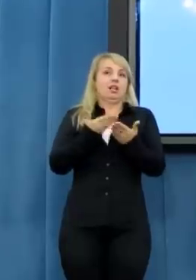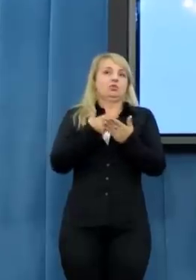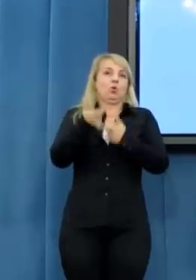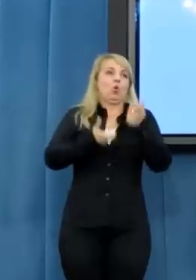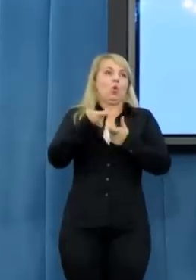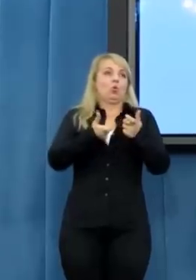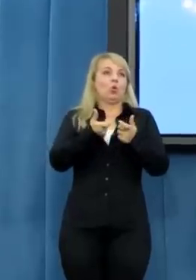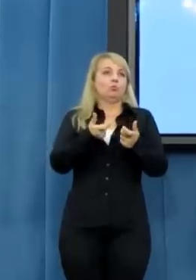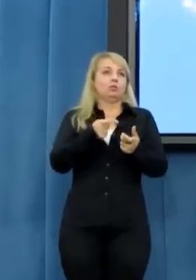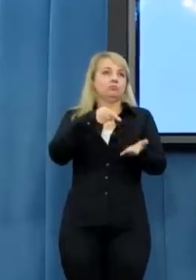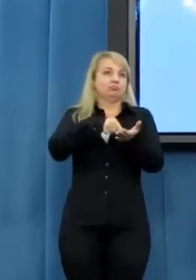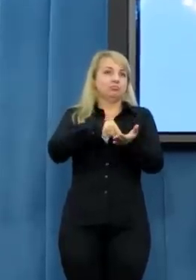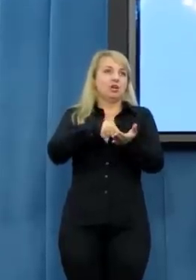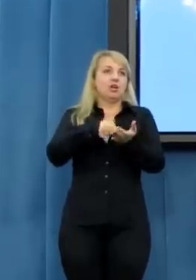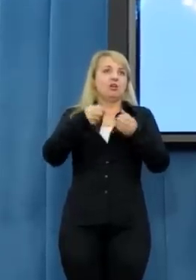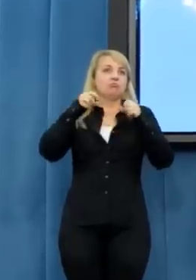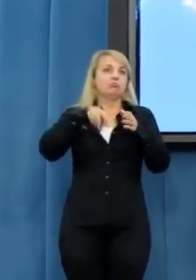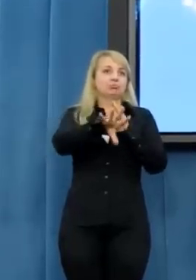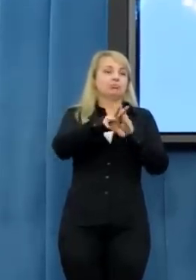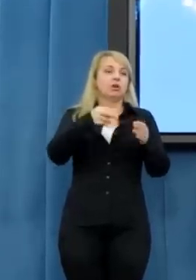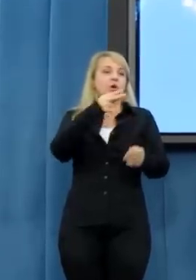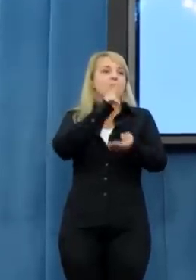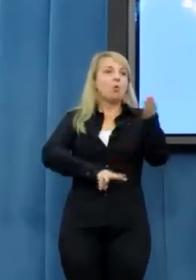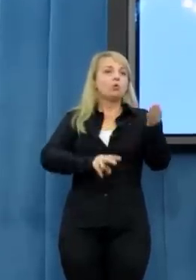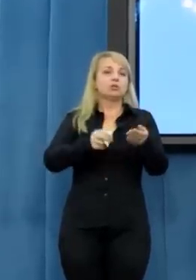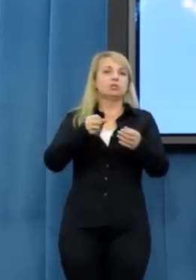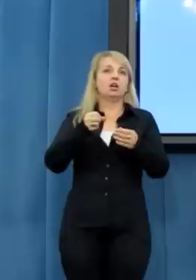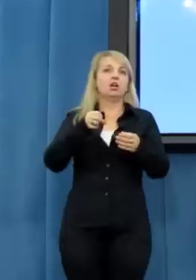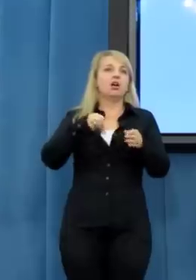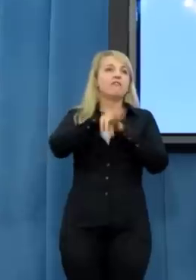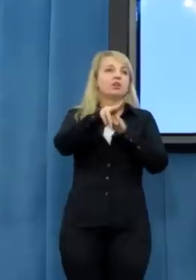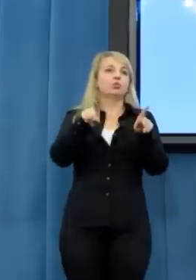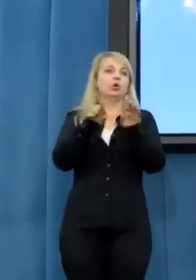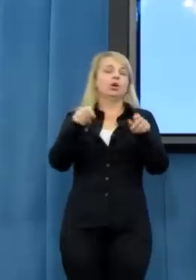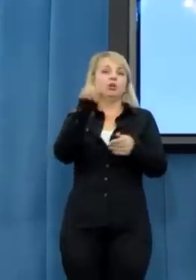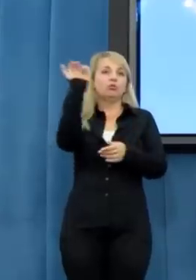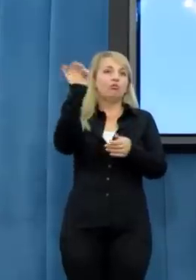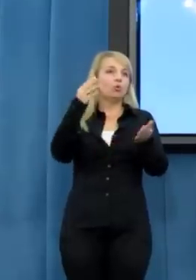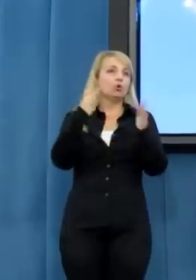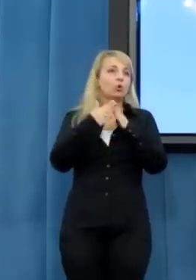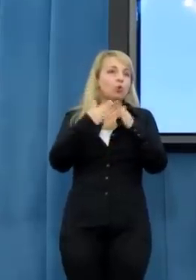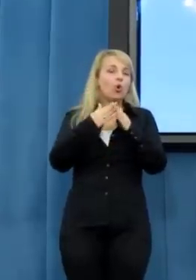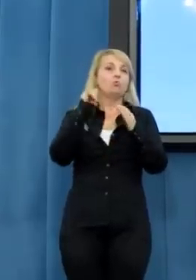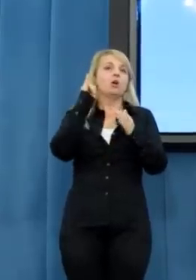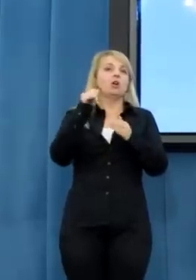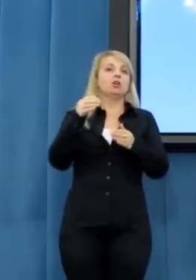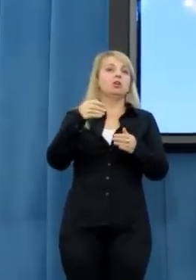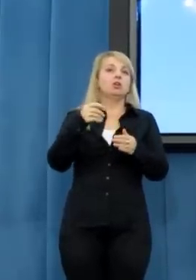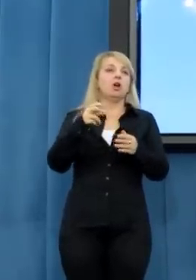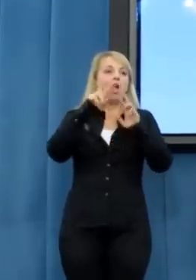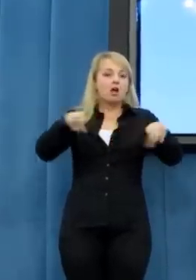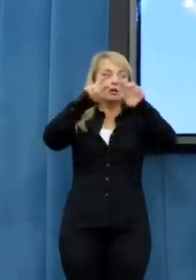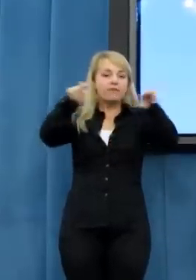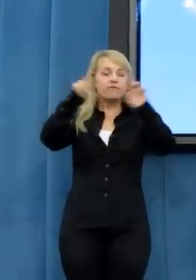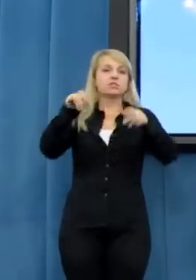tego typu sankcje, jak wtargnięcie do domu, przeprowadzenie rewizji, postawienie zarzutów karnych w